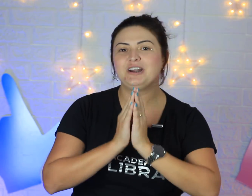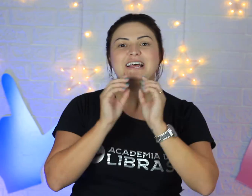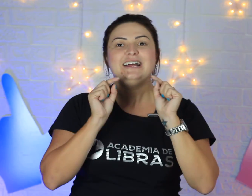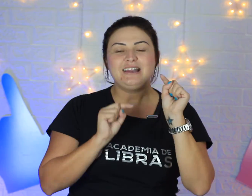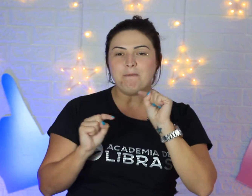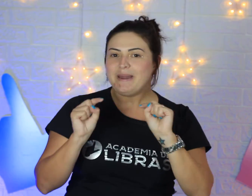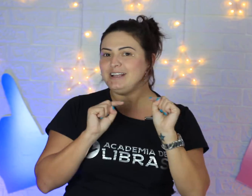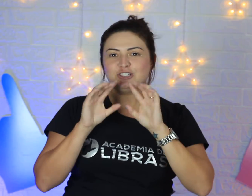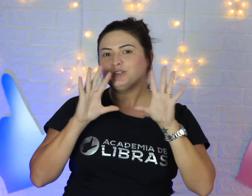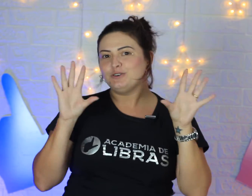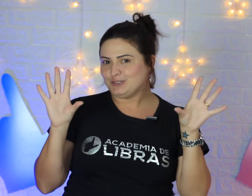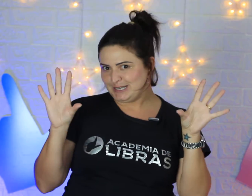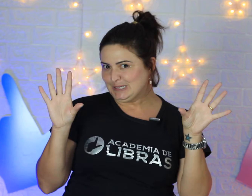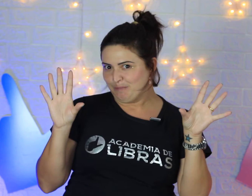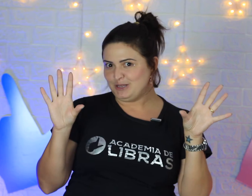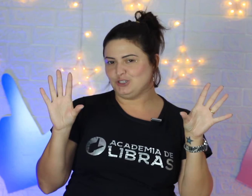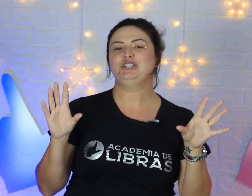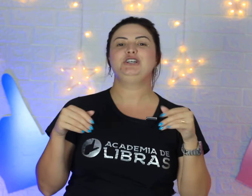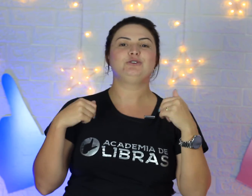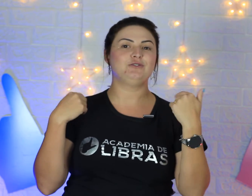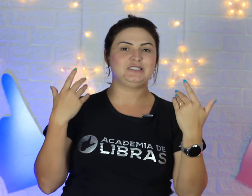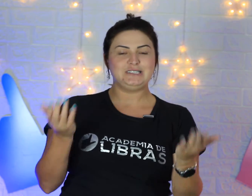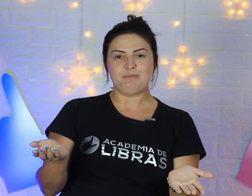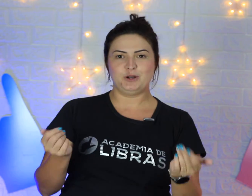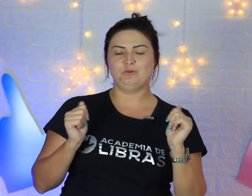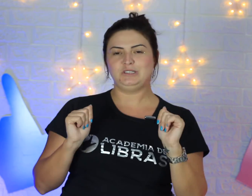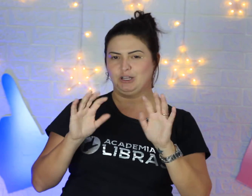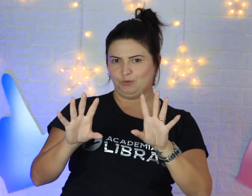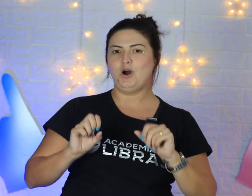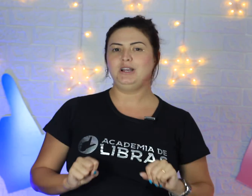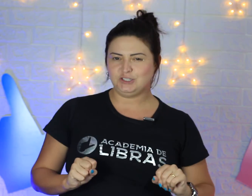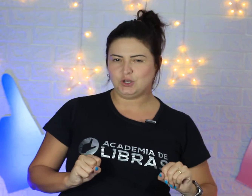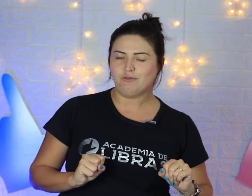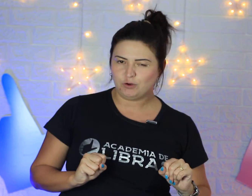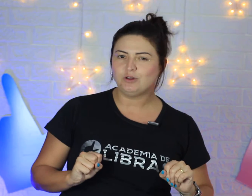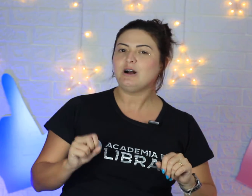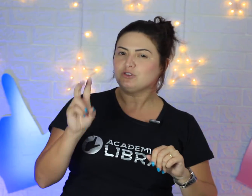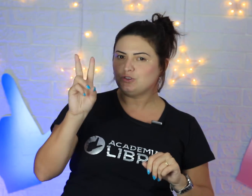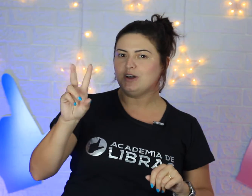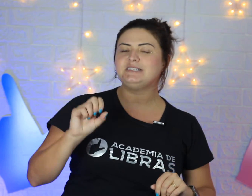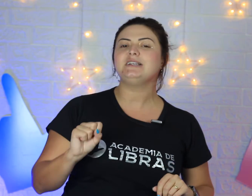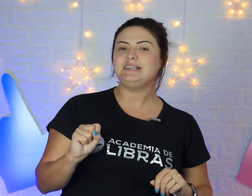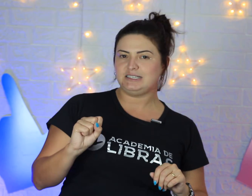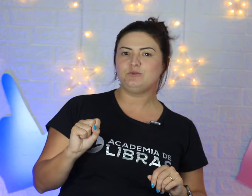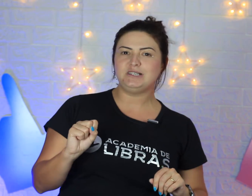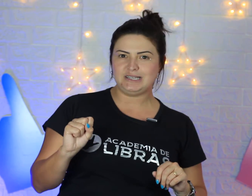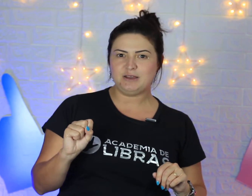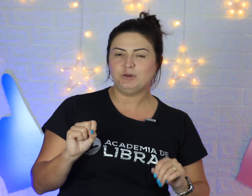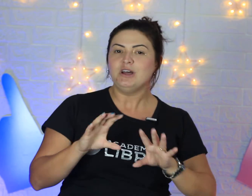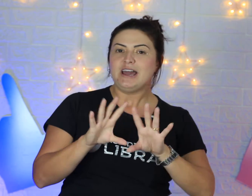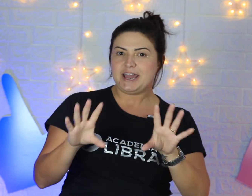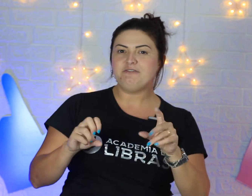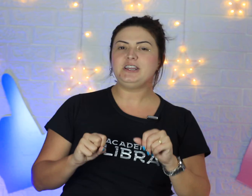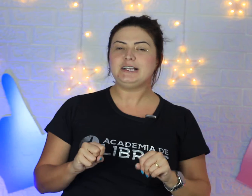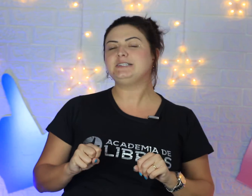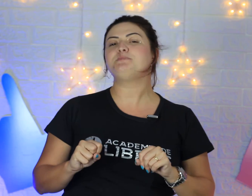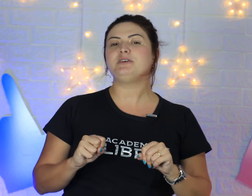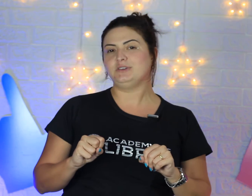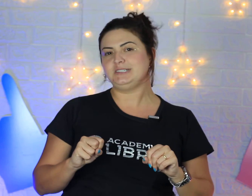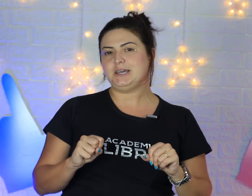depende do que você está pedindo, do você está perguntando. Olha só, vou colocar os dois sinais em um exemplo em frases pra você.